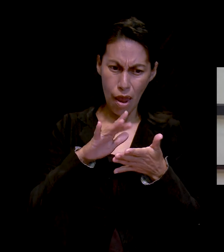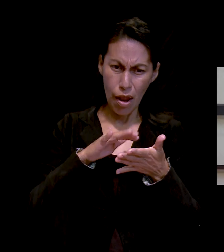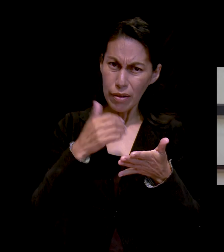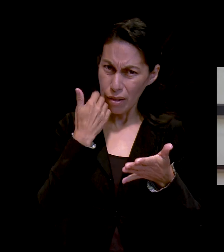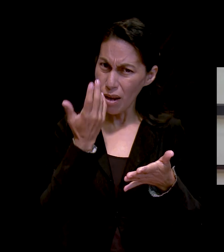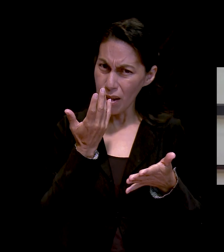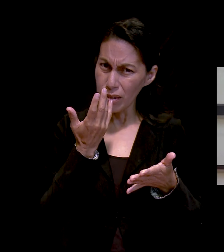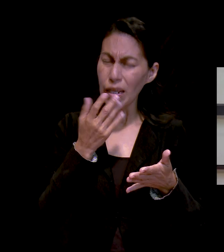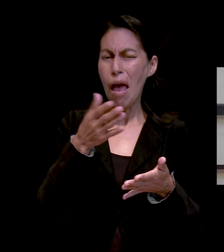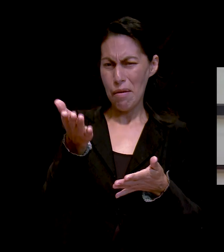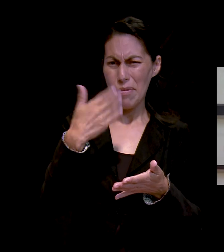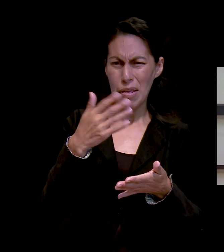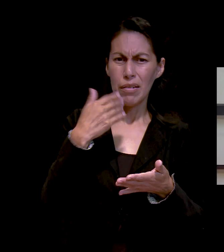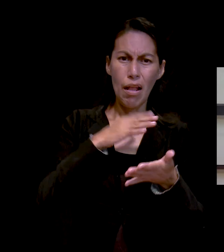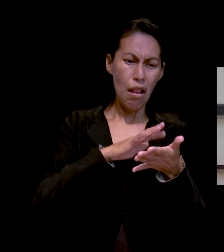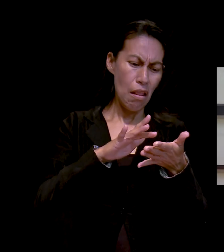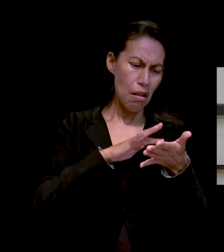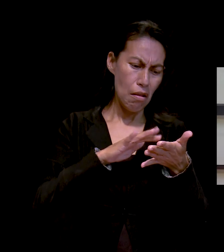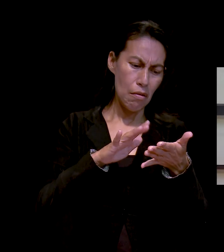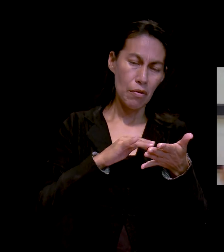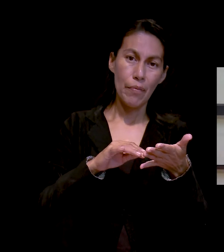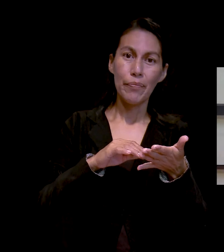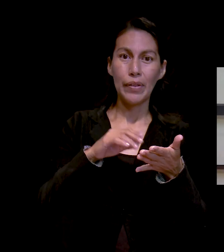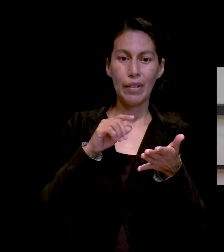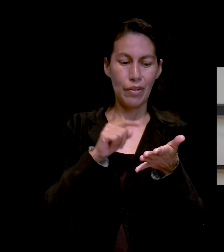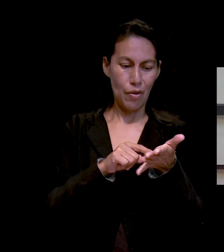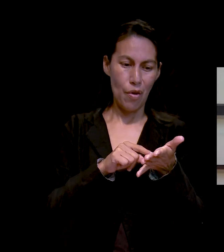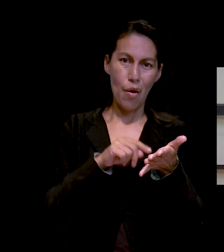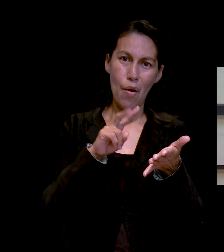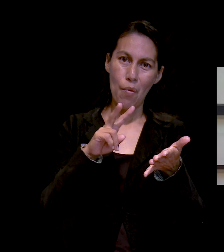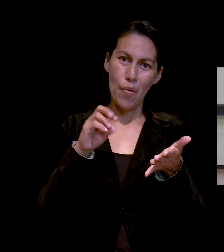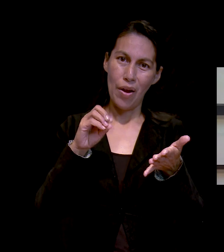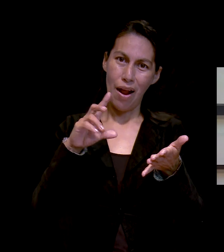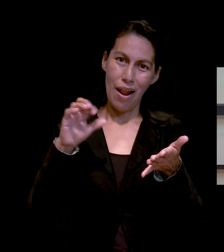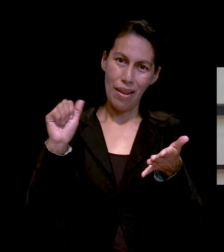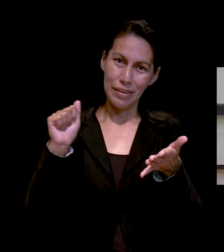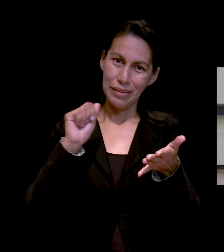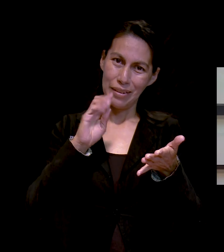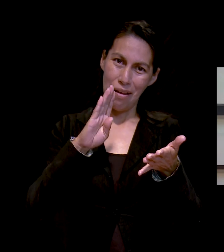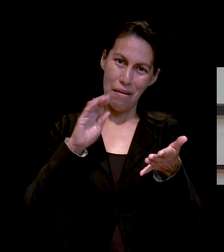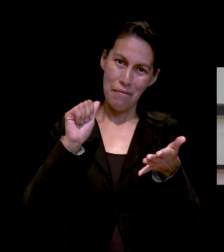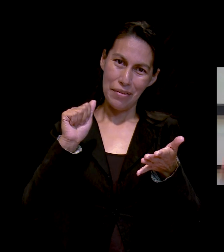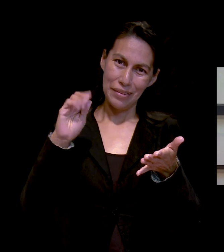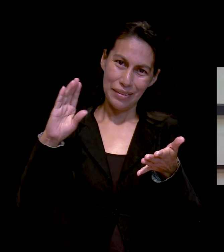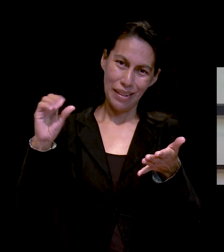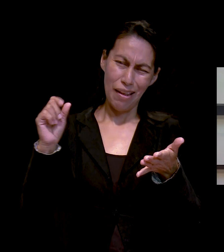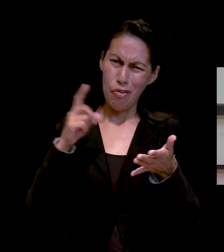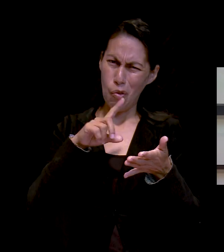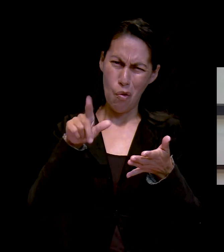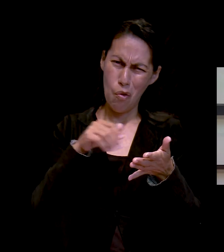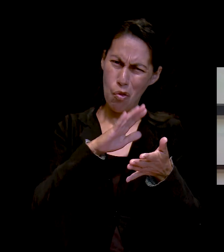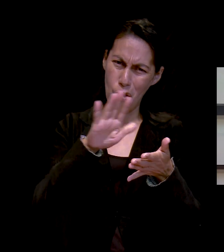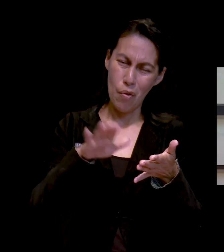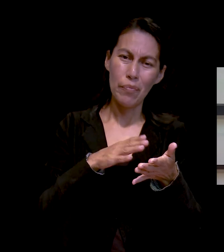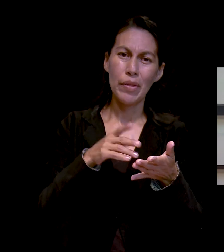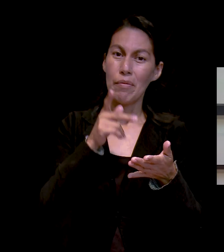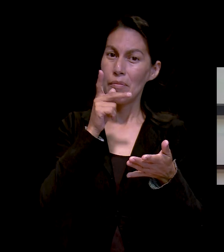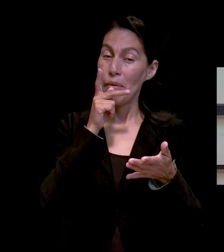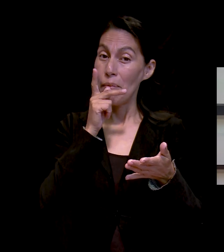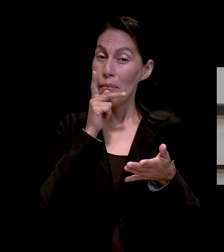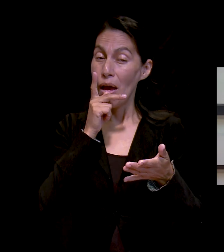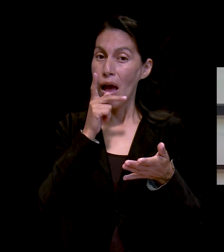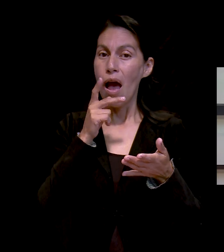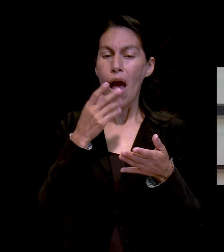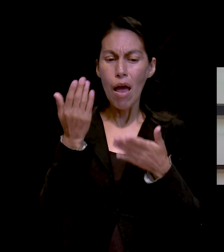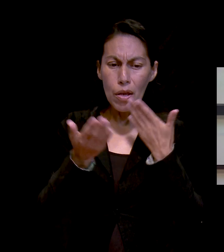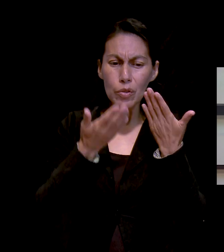Y le empezó a enseñar primeramente las vocales, luego el abecedario. Y pues así mi papá empezó a estudiar